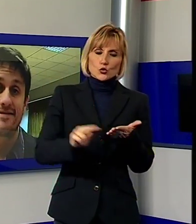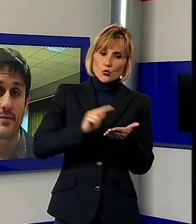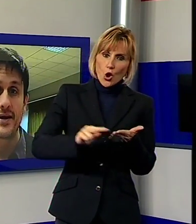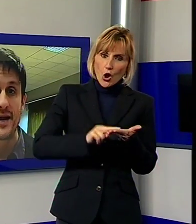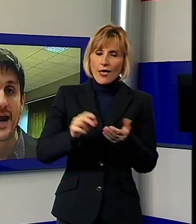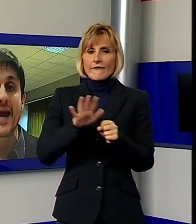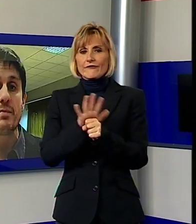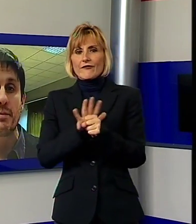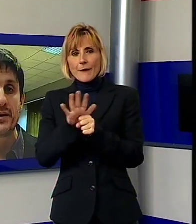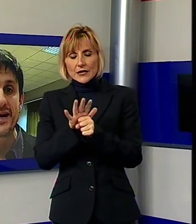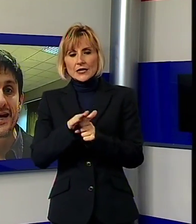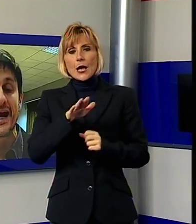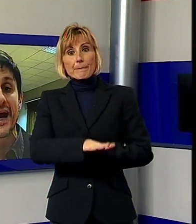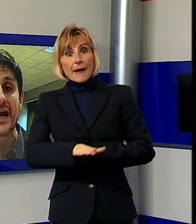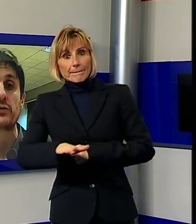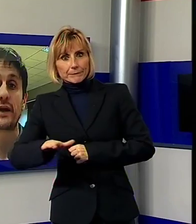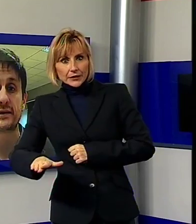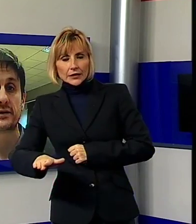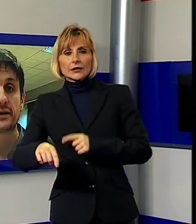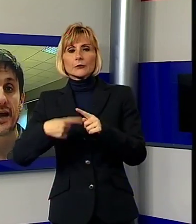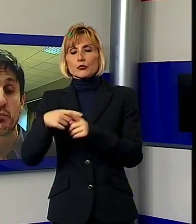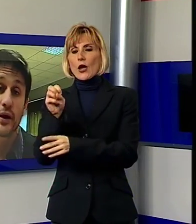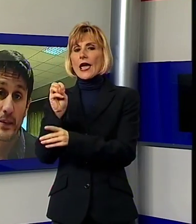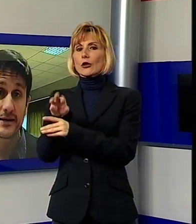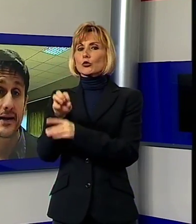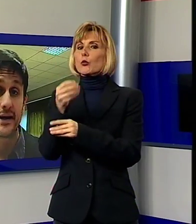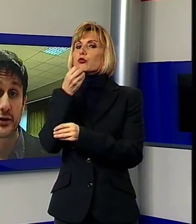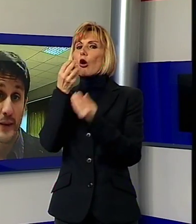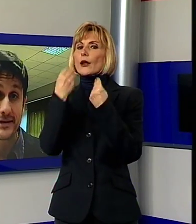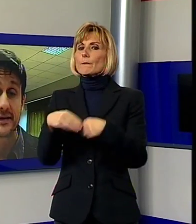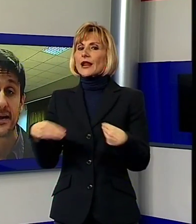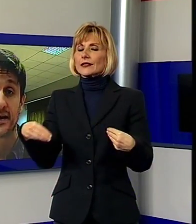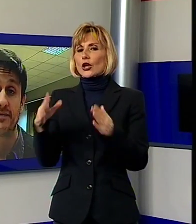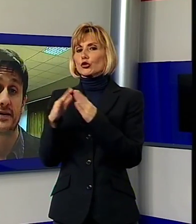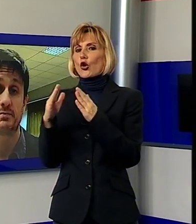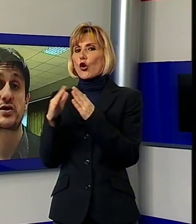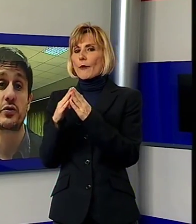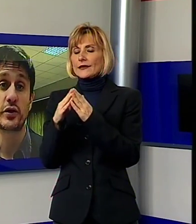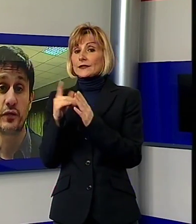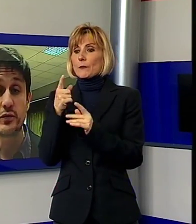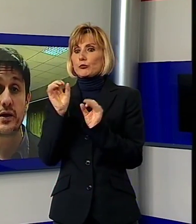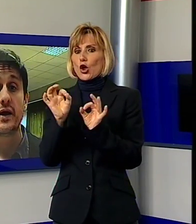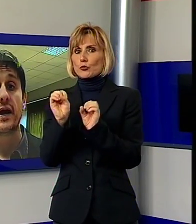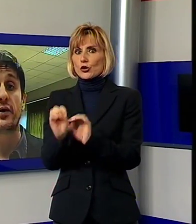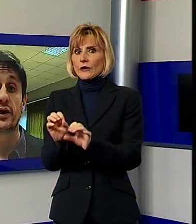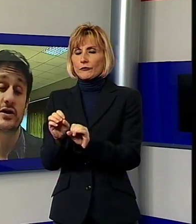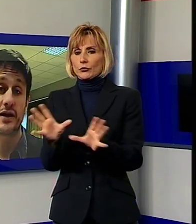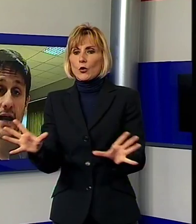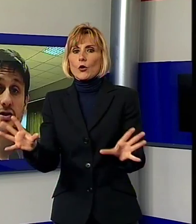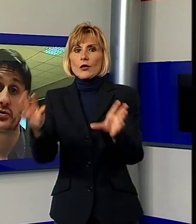famiglia, i bambini e l'educazione alle buone pratiche domestiche, nella fattispecie con i rifiuti e con il riciclaggio